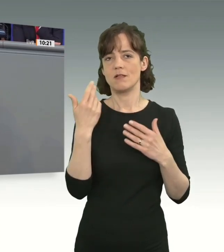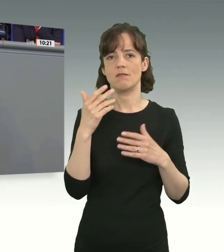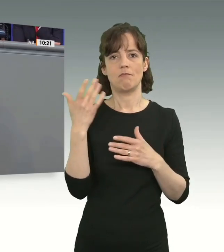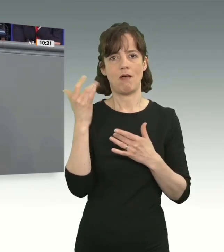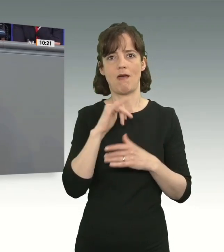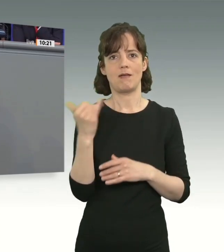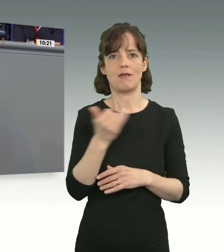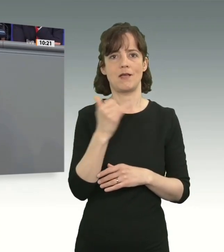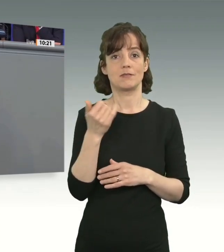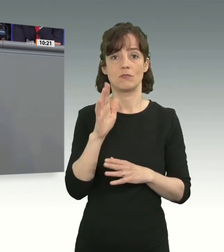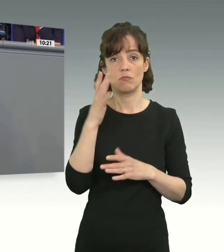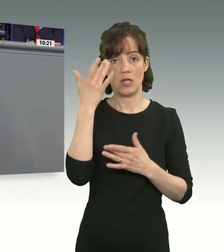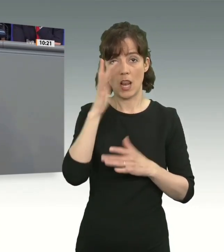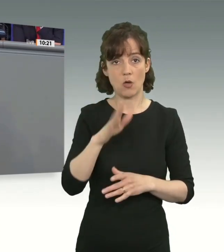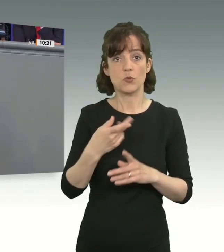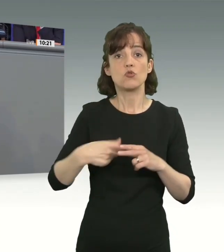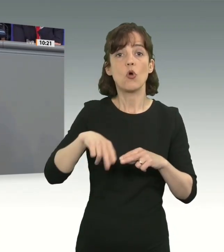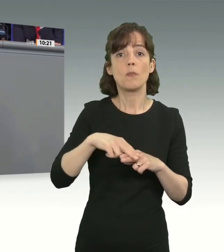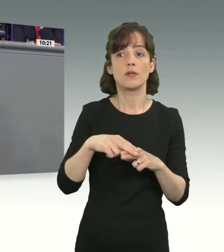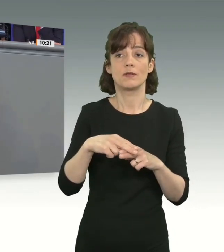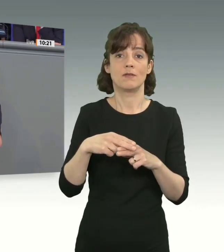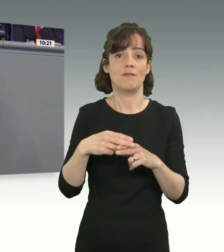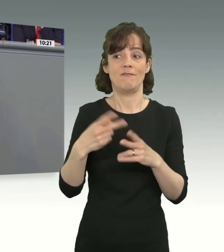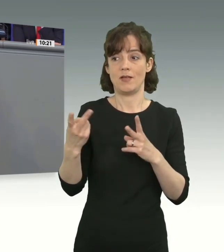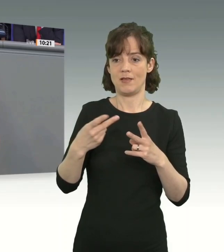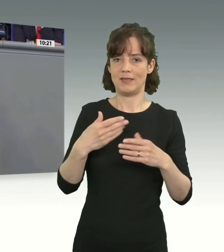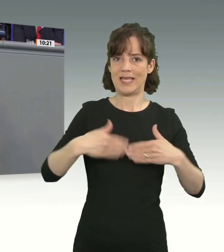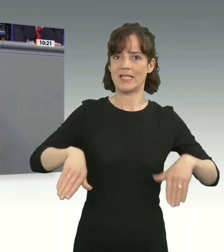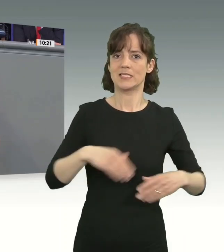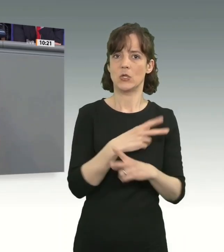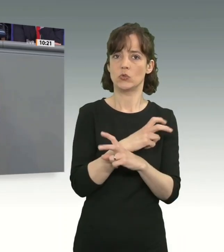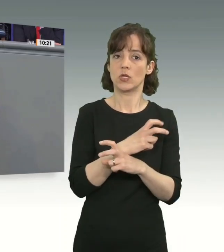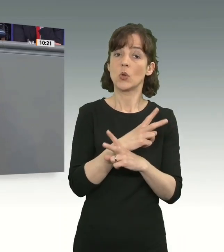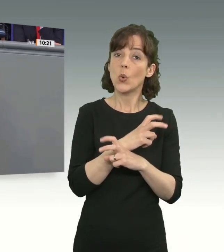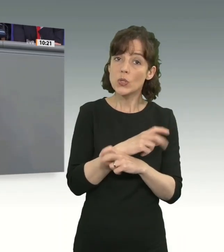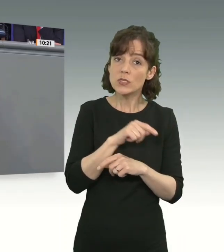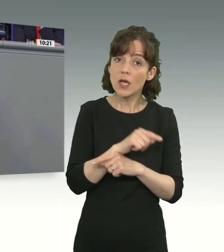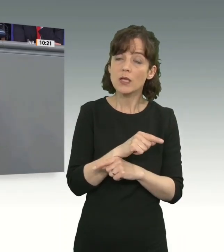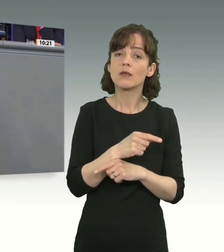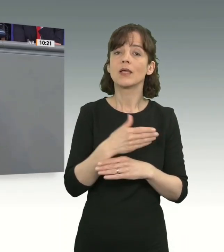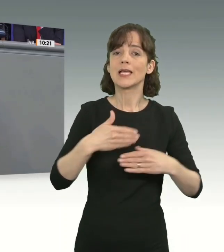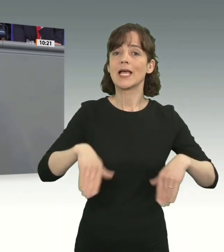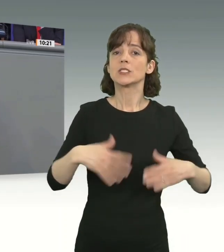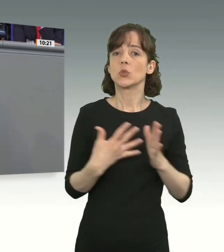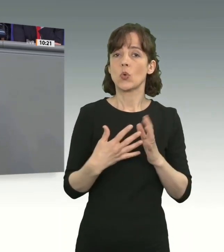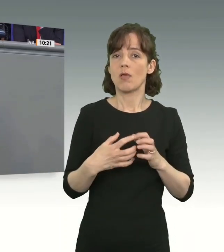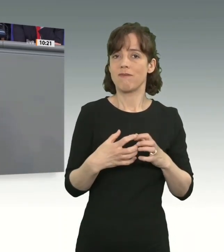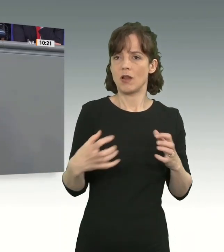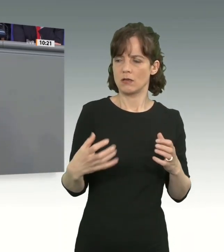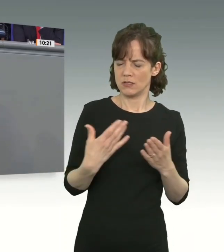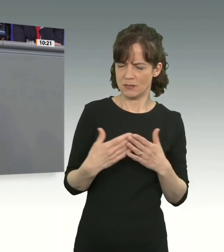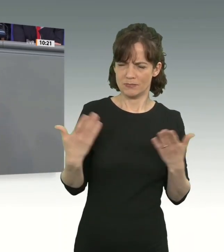der Grenze zu Österreich. Und bei Österreich hat sie die Grenzkontrollen richtigerweise verlängert. Deswegen ist es nicht